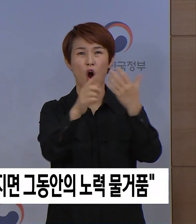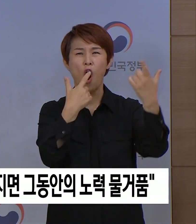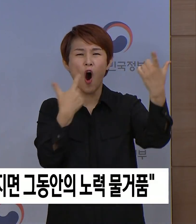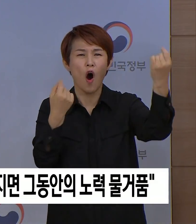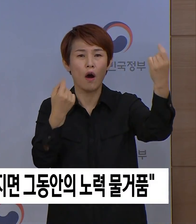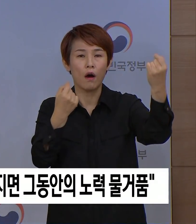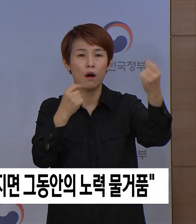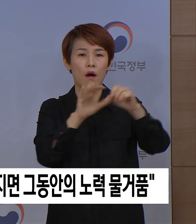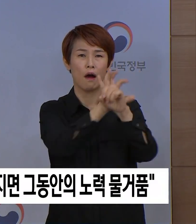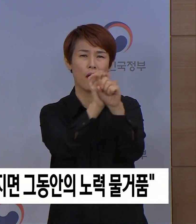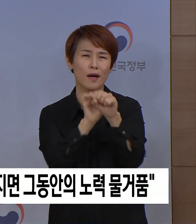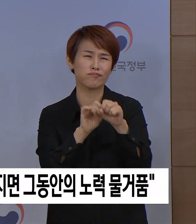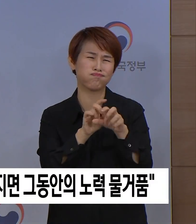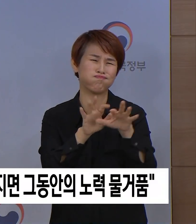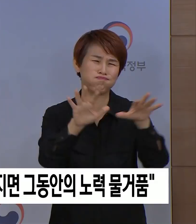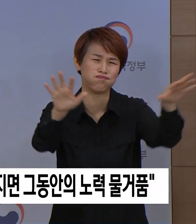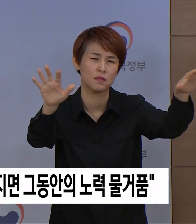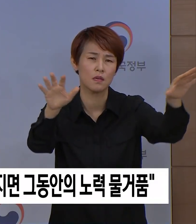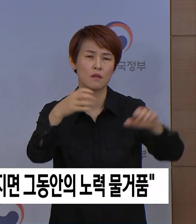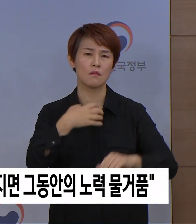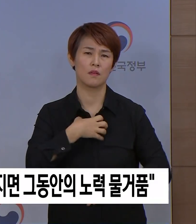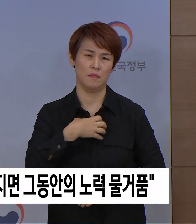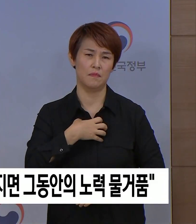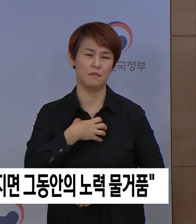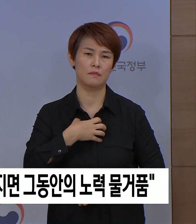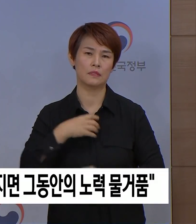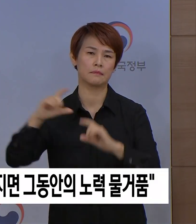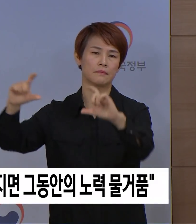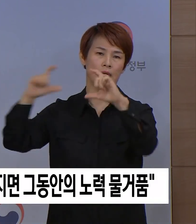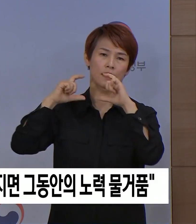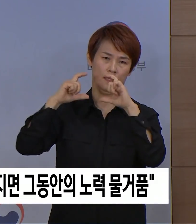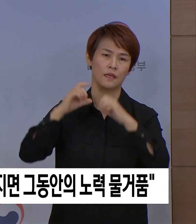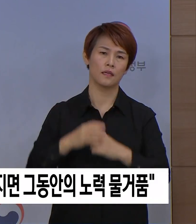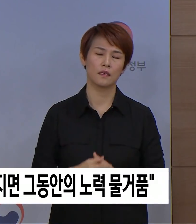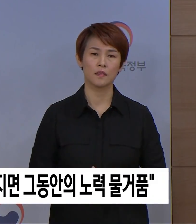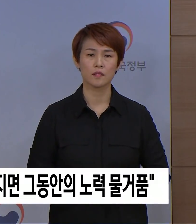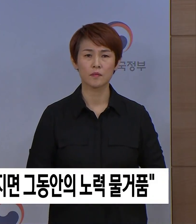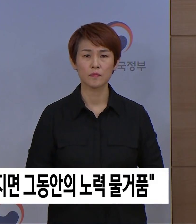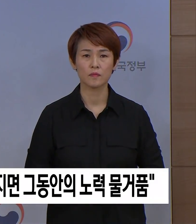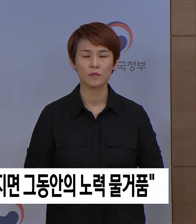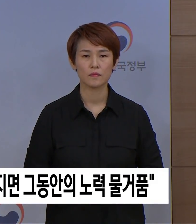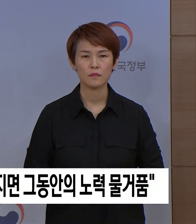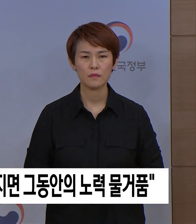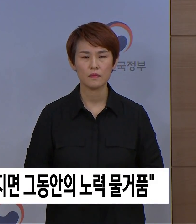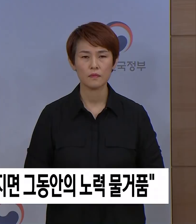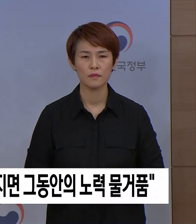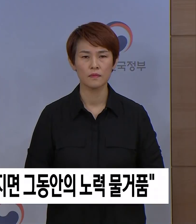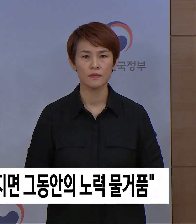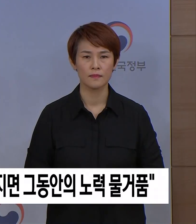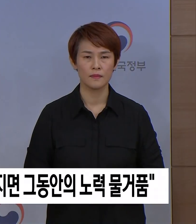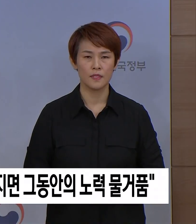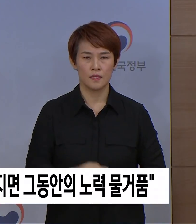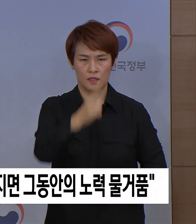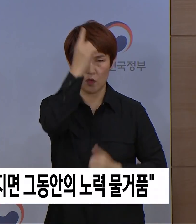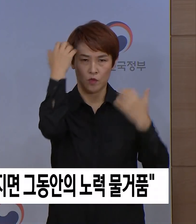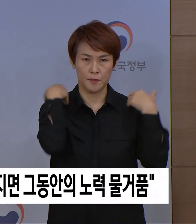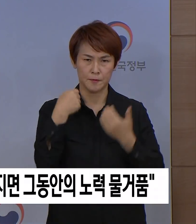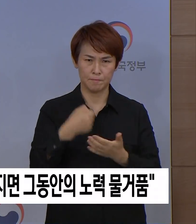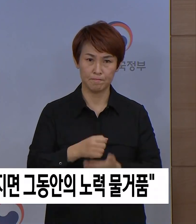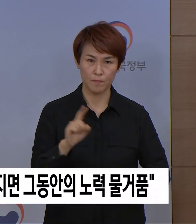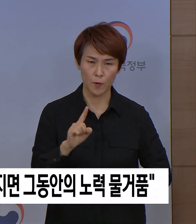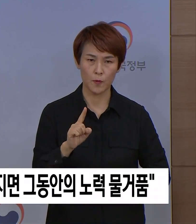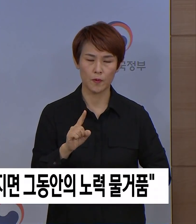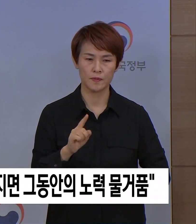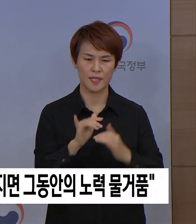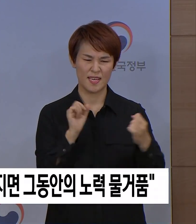감염이 급격하게 확산될 위험성이 있다고 경고하고 있습니다. 이러한 이유로 정부는 현재와